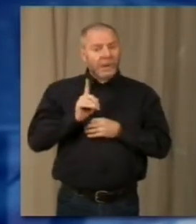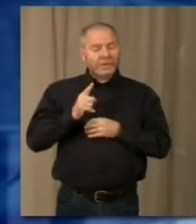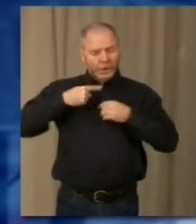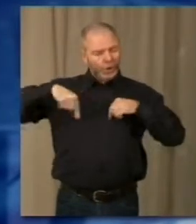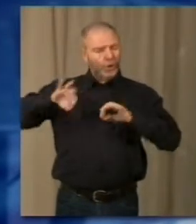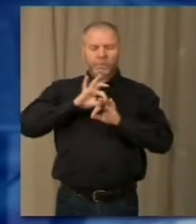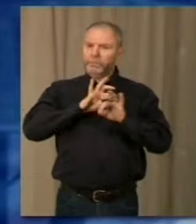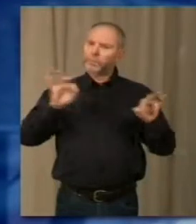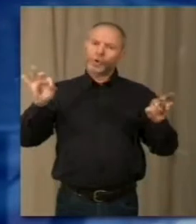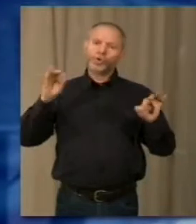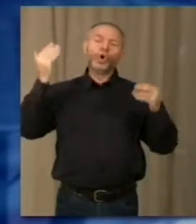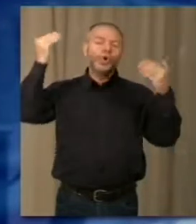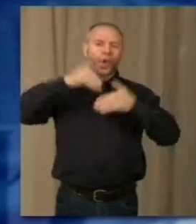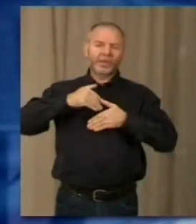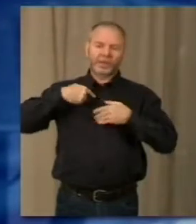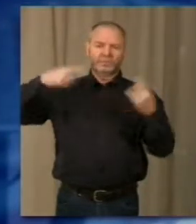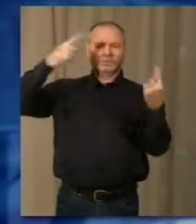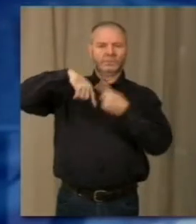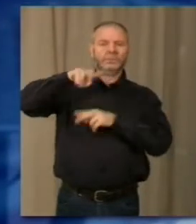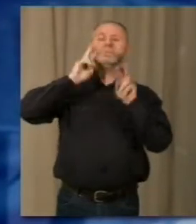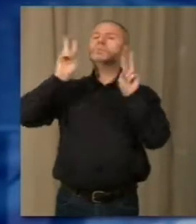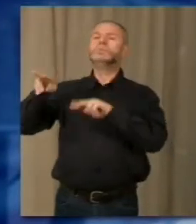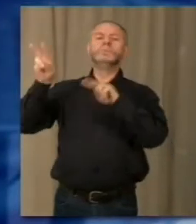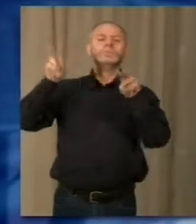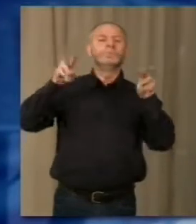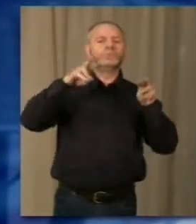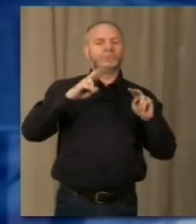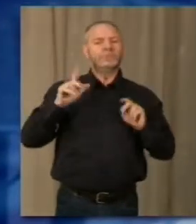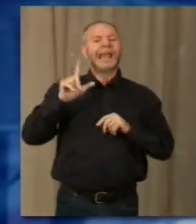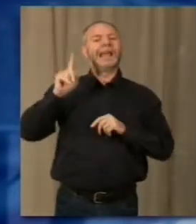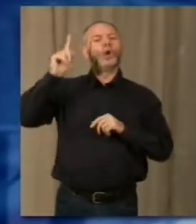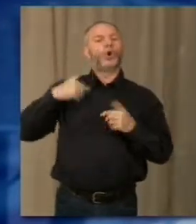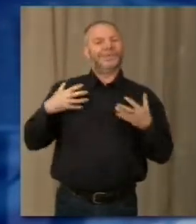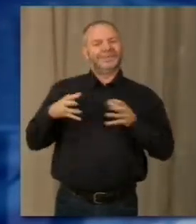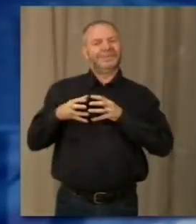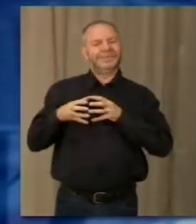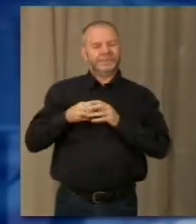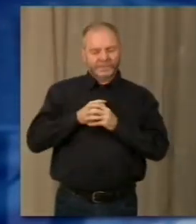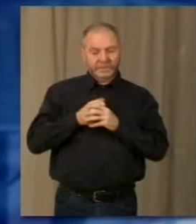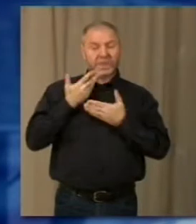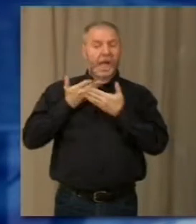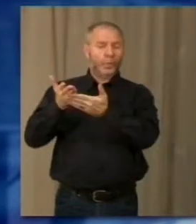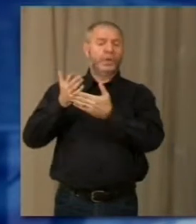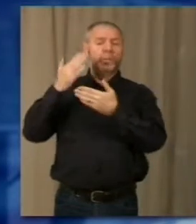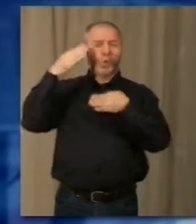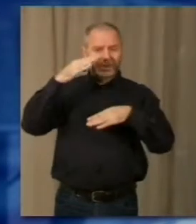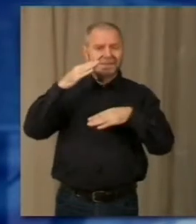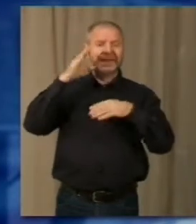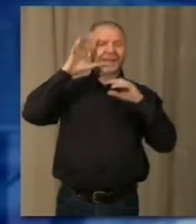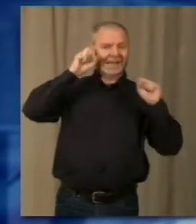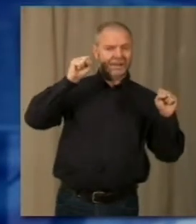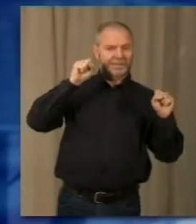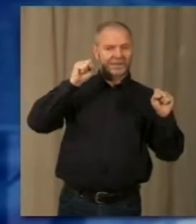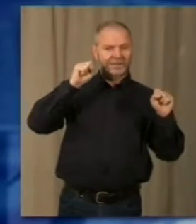pronti ad organizzare ronde volontarie coinvolgendo tutte le associazioni presenti sul territorio per aiutare polizia e carabinieri segnalando persone